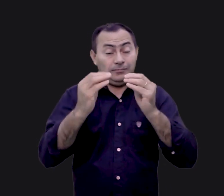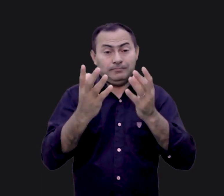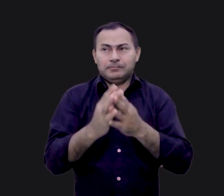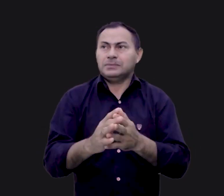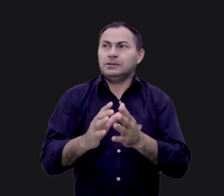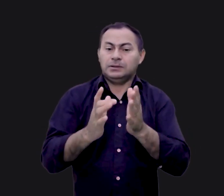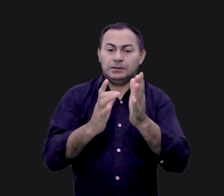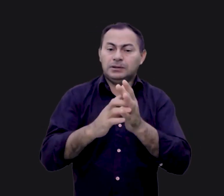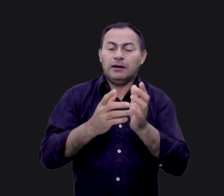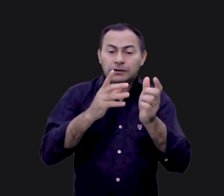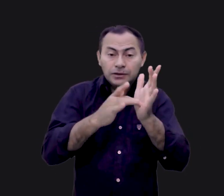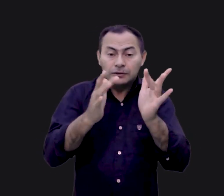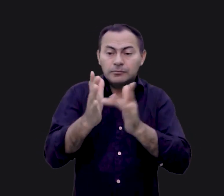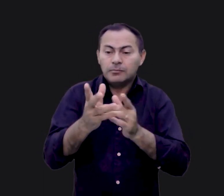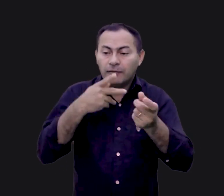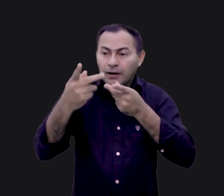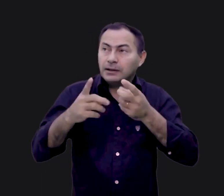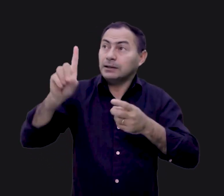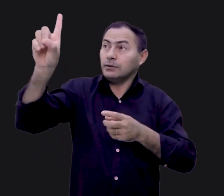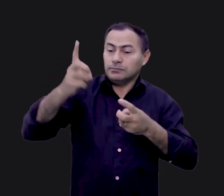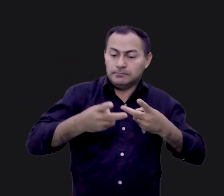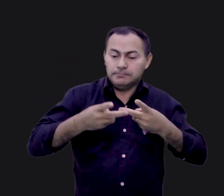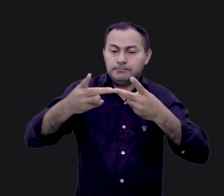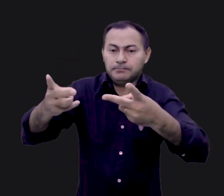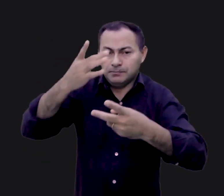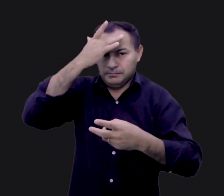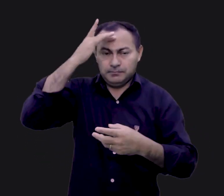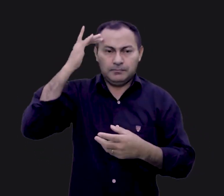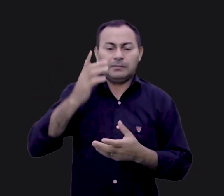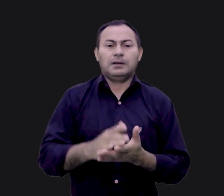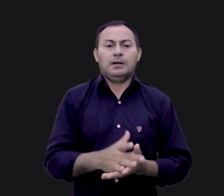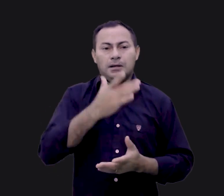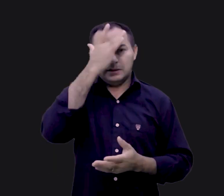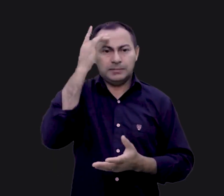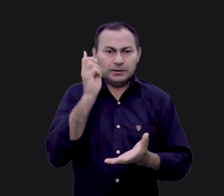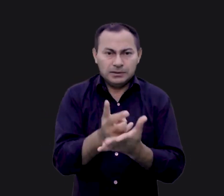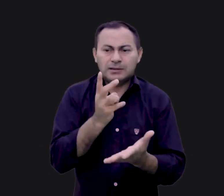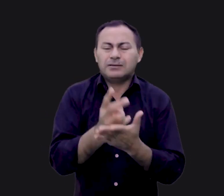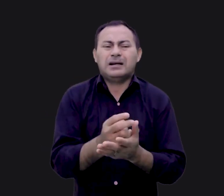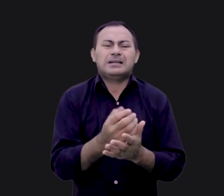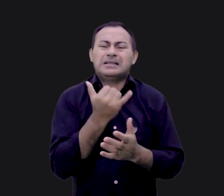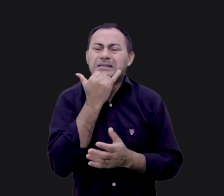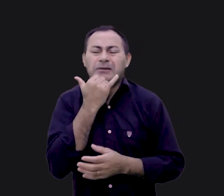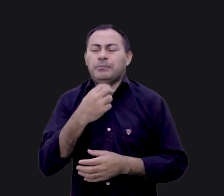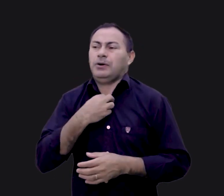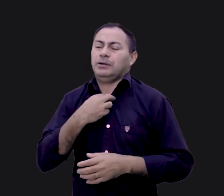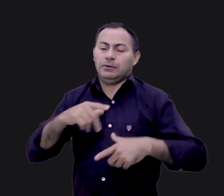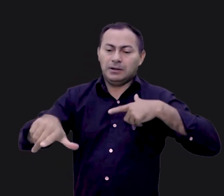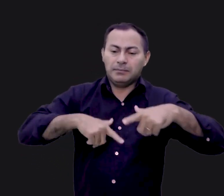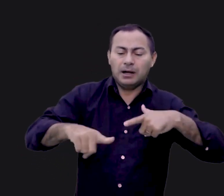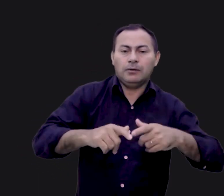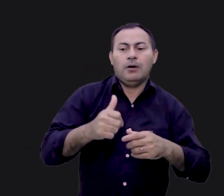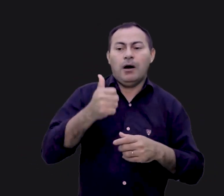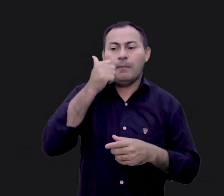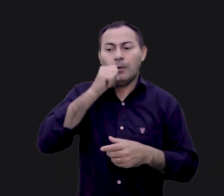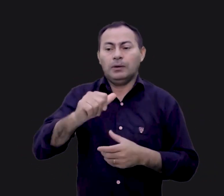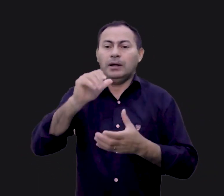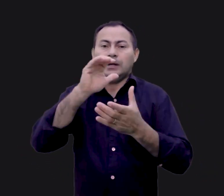diz que Deus está convidando pessoas para esse jantar. As pessoas estão sempre achando desculpas. Ou é o trabalho, ou a mulher que se